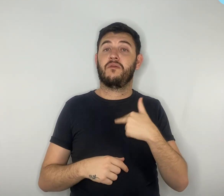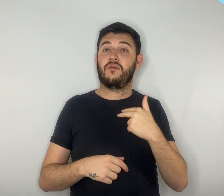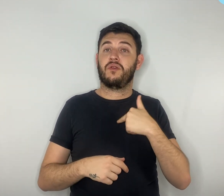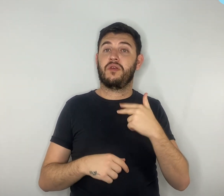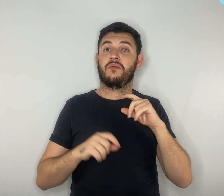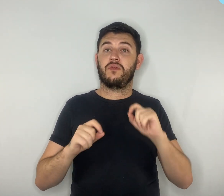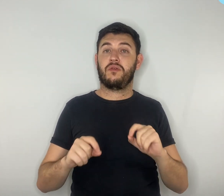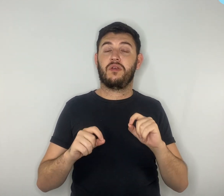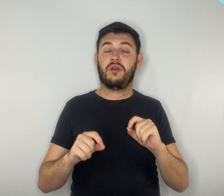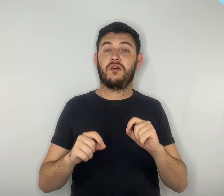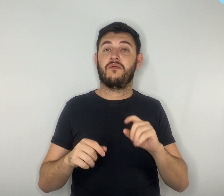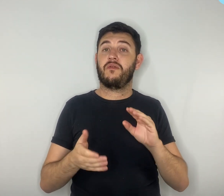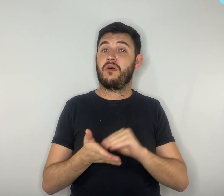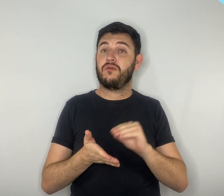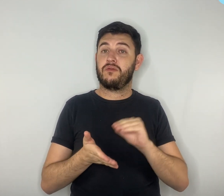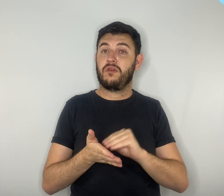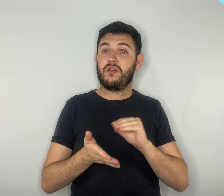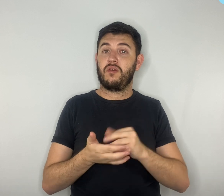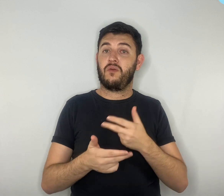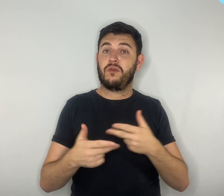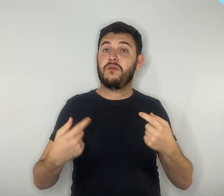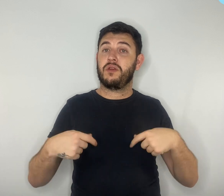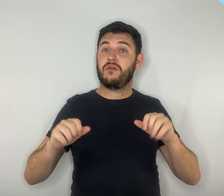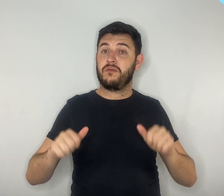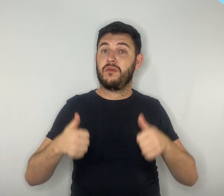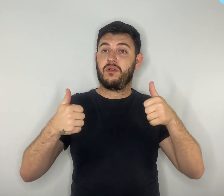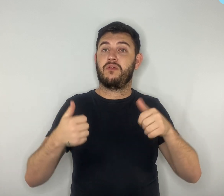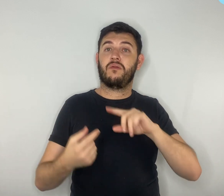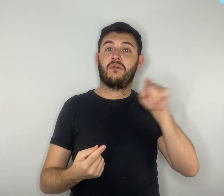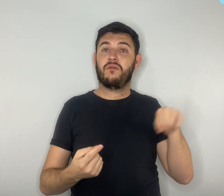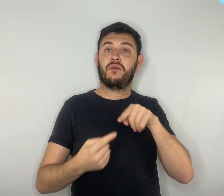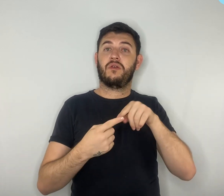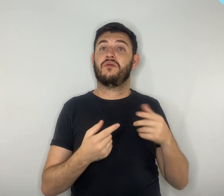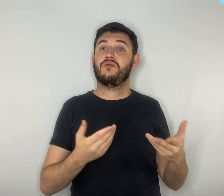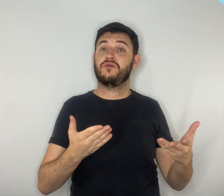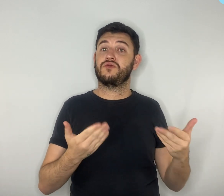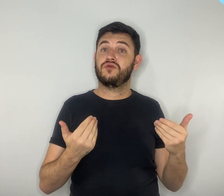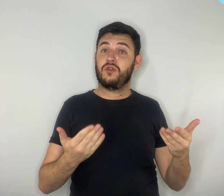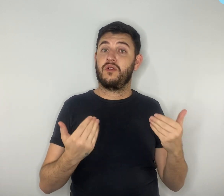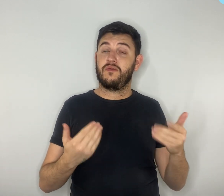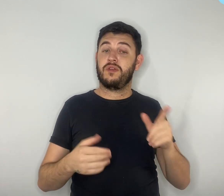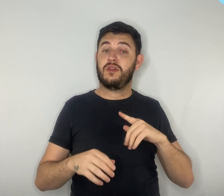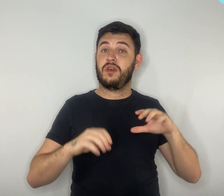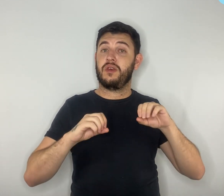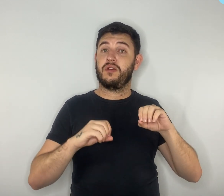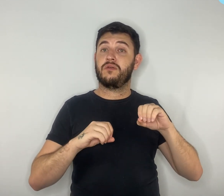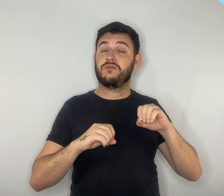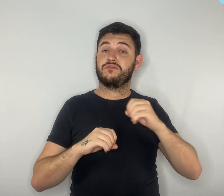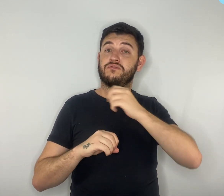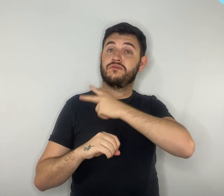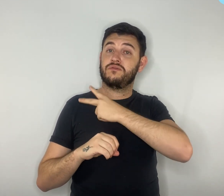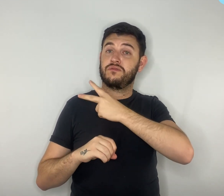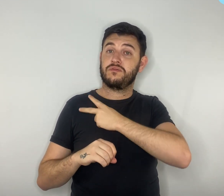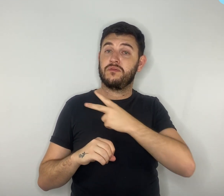precisa ser aprimorado para dar aos nossos jovens um ensino médio articulado às